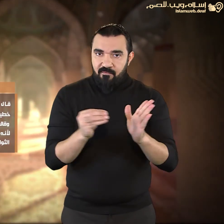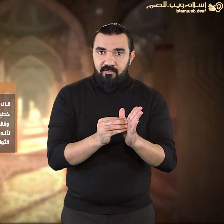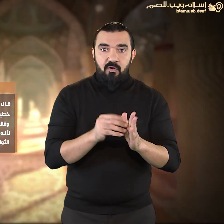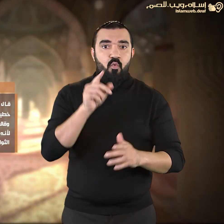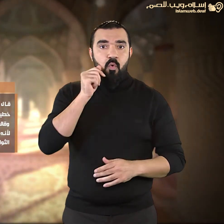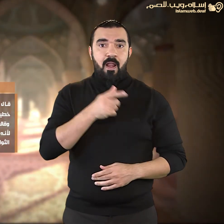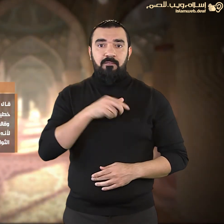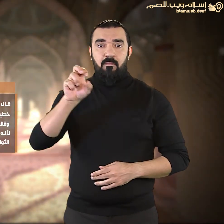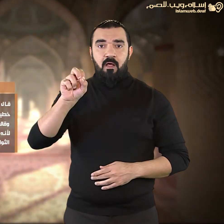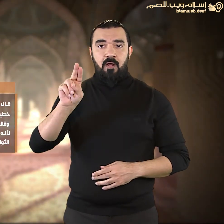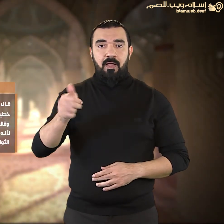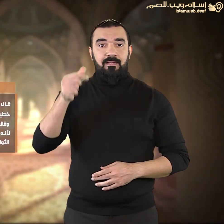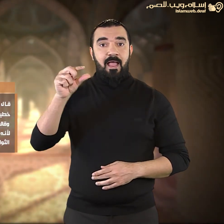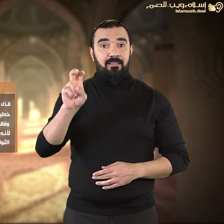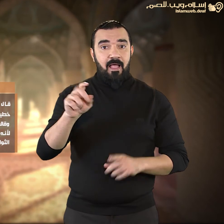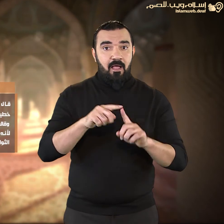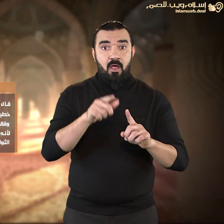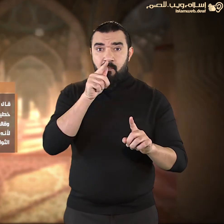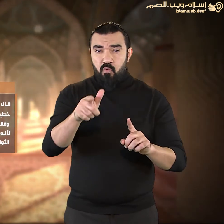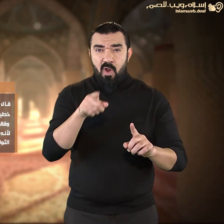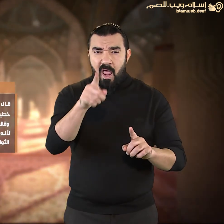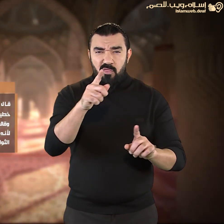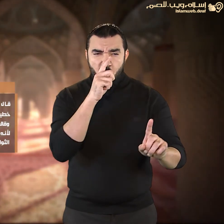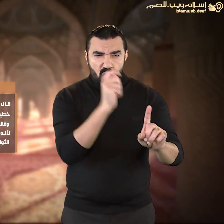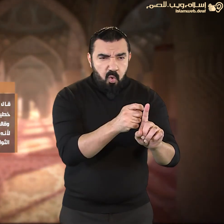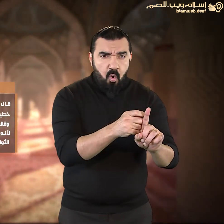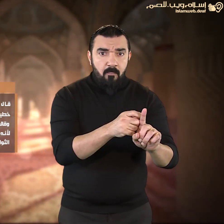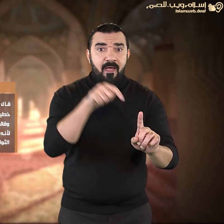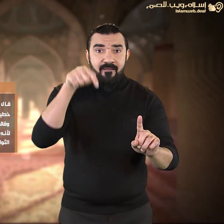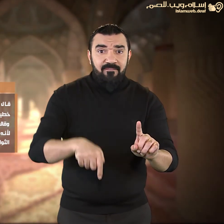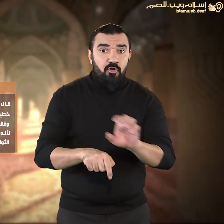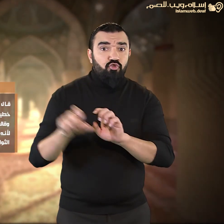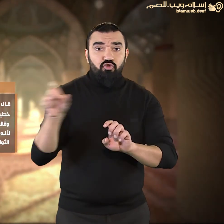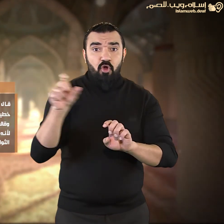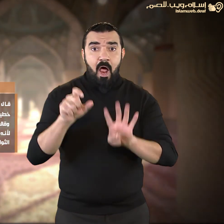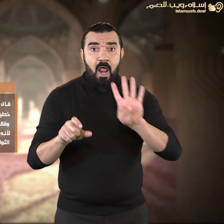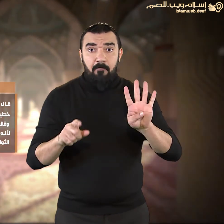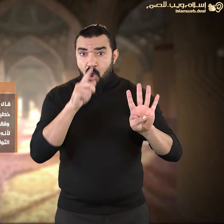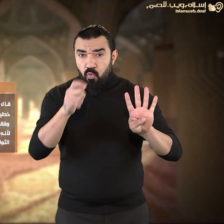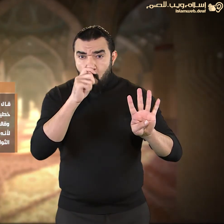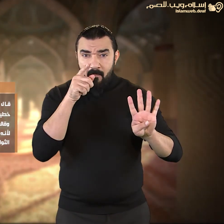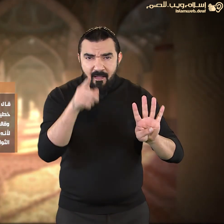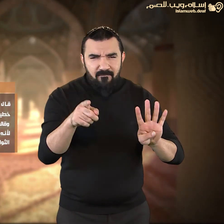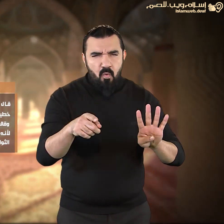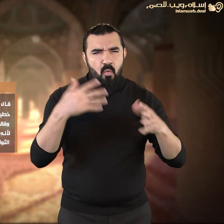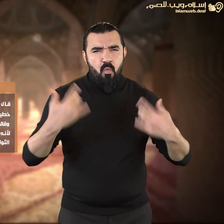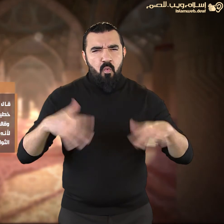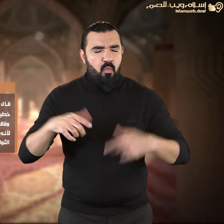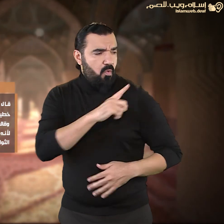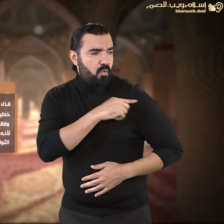وقال القرطبي رحمه الله لا تظلموا فيهن أنفسكم بارتكاب